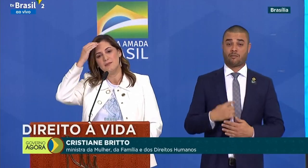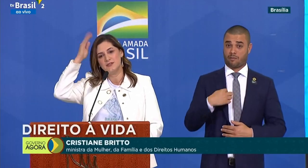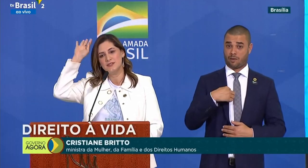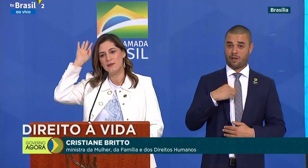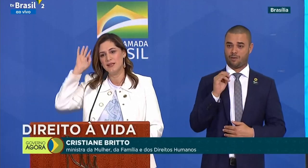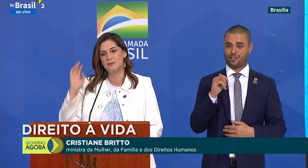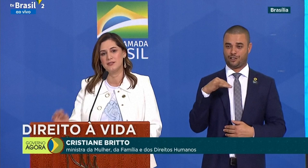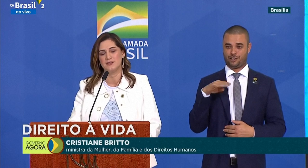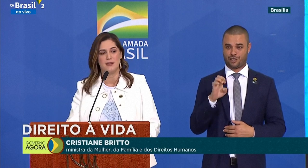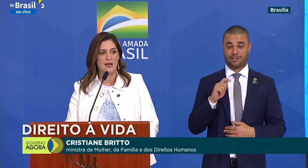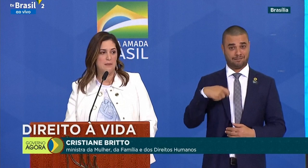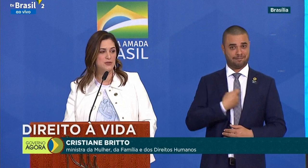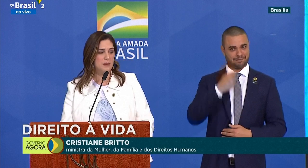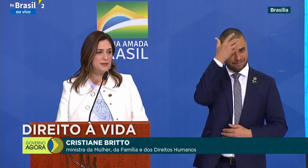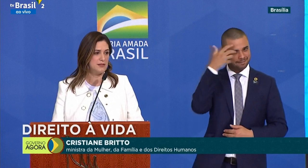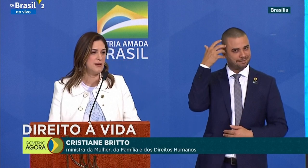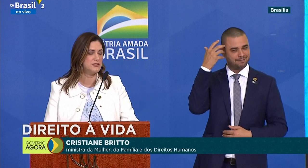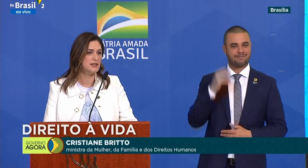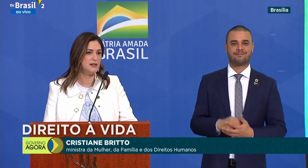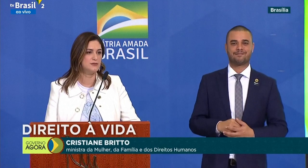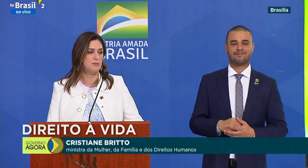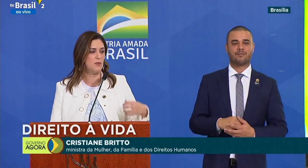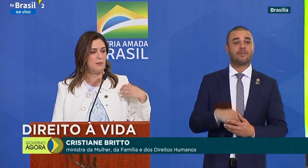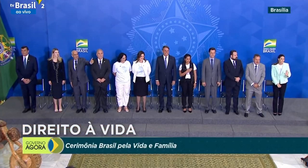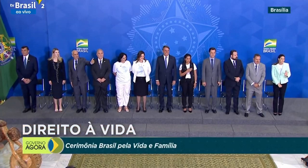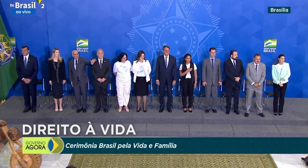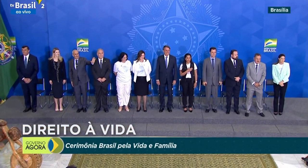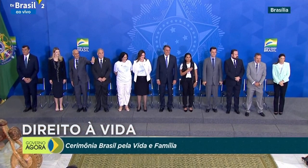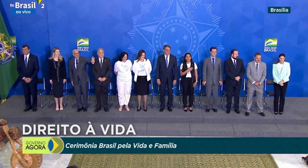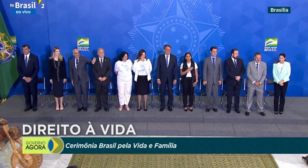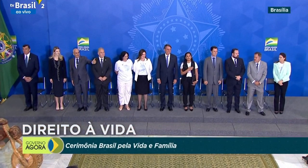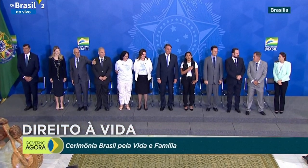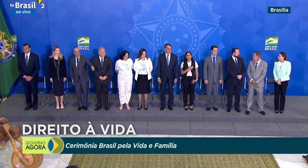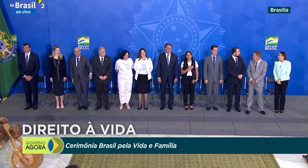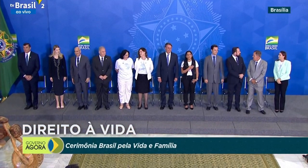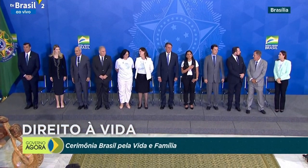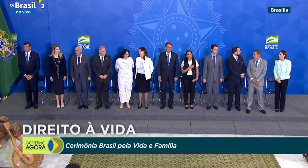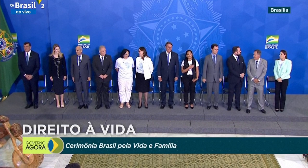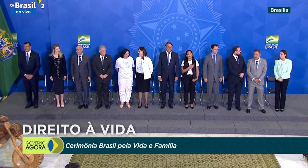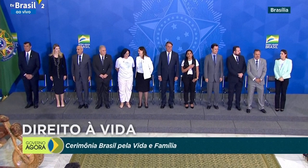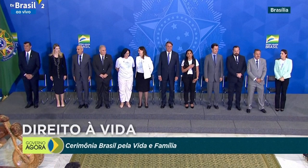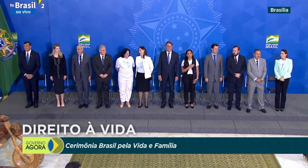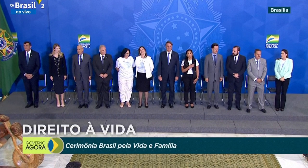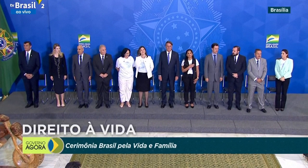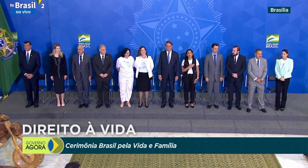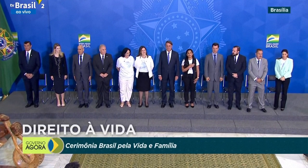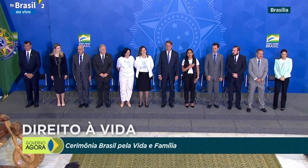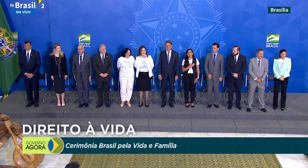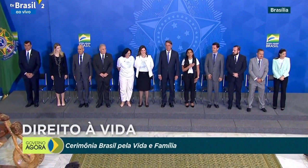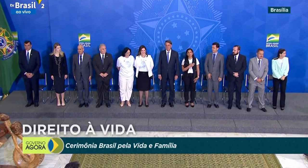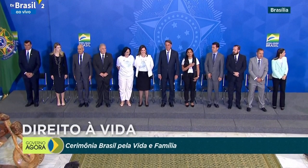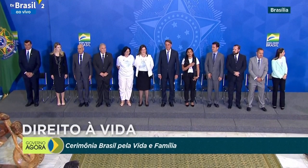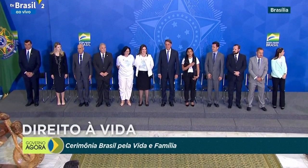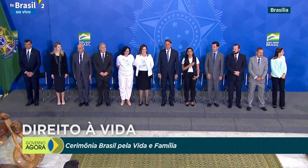fraude em 2018. Os constantes ataques ao sistema eleitoral alimentam o medo de que Bolsonaro não vai reconhecer uma eventual derrota